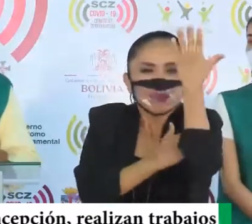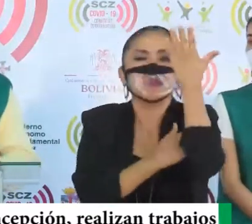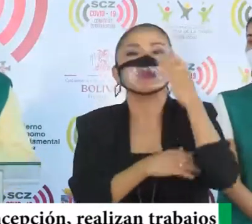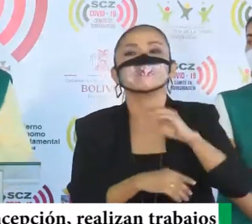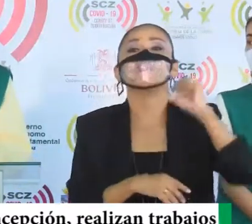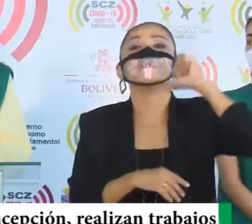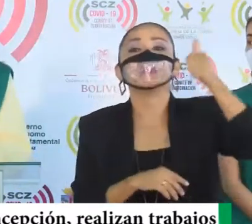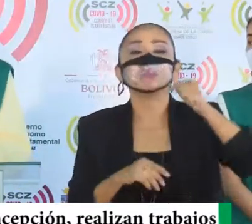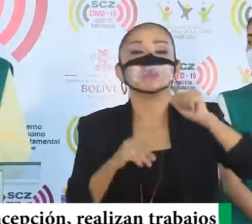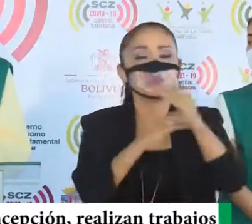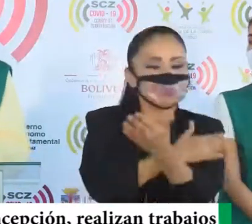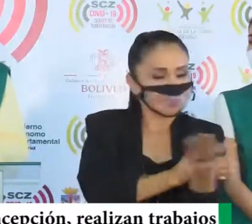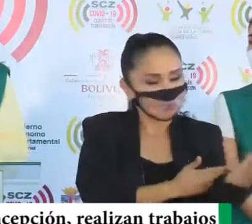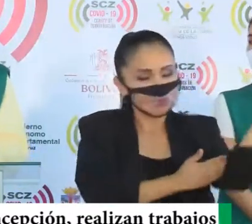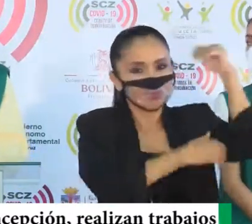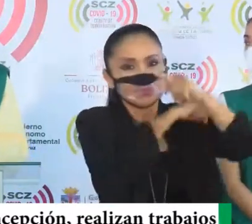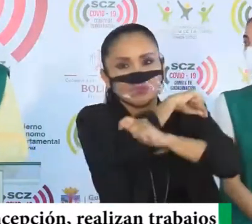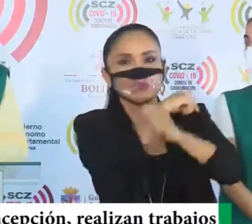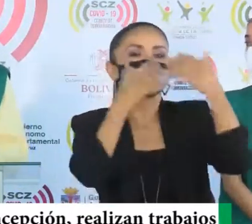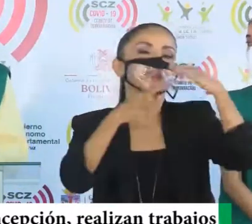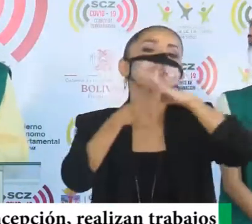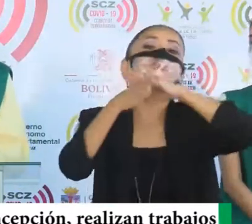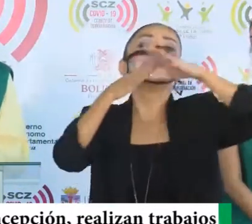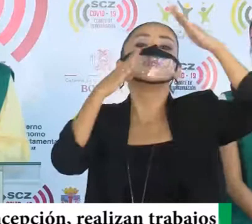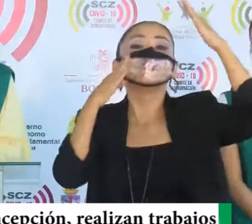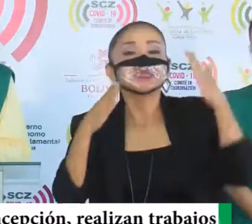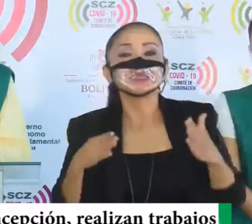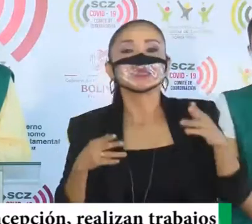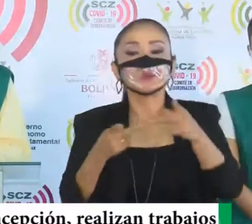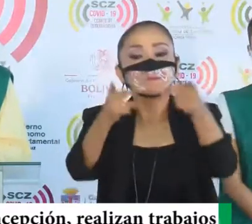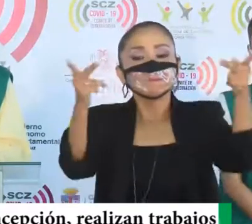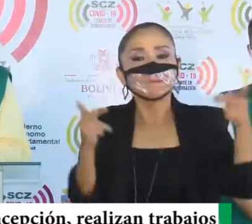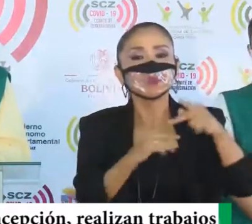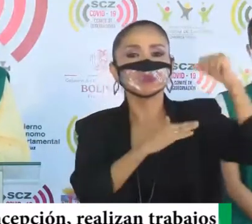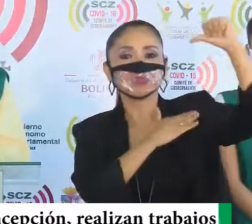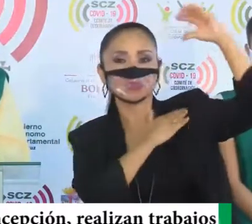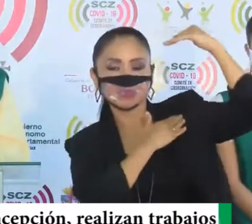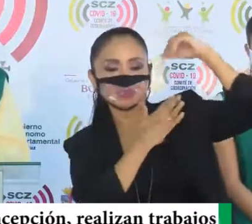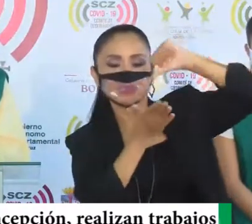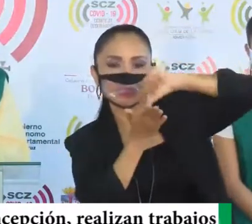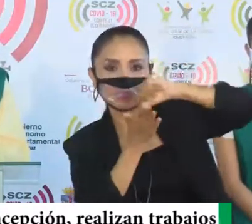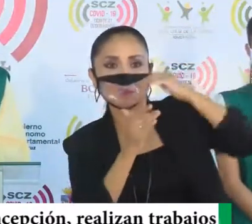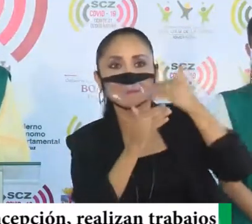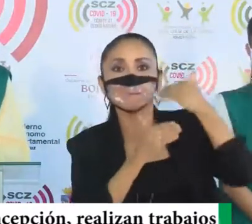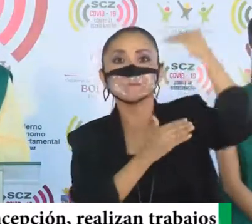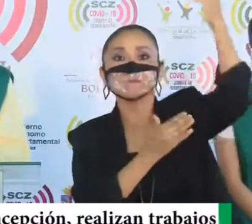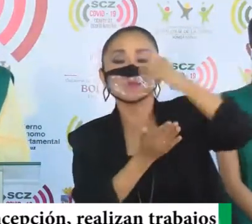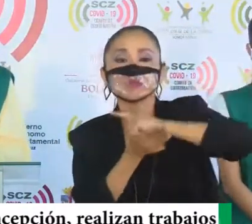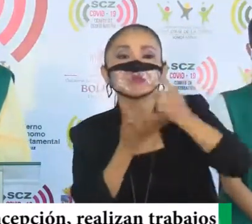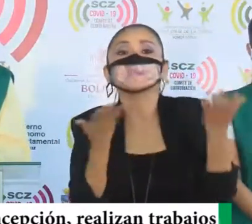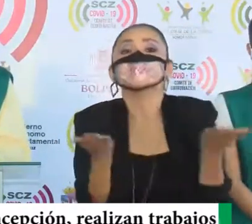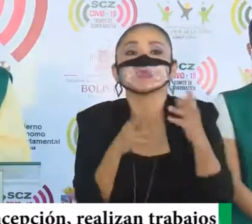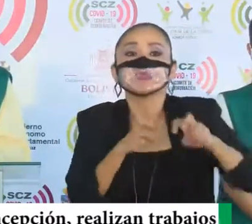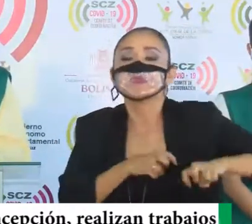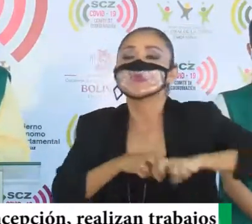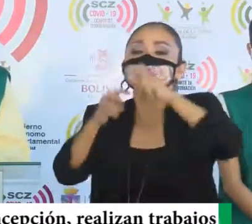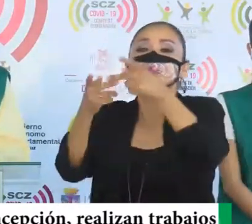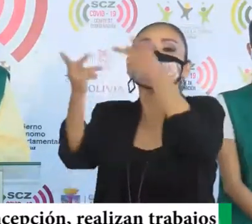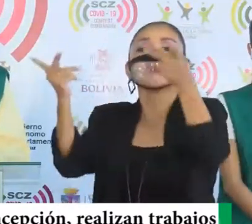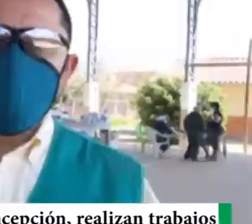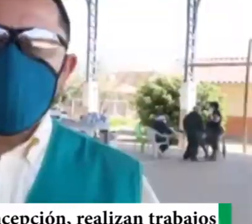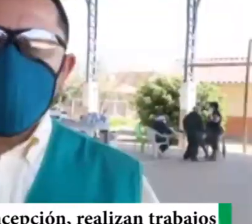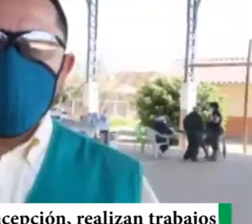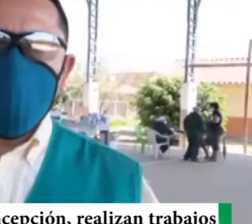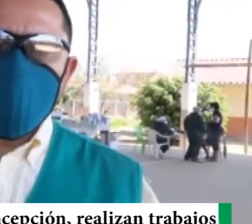Torno, todo el día, y con esto, estaríamos completando, la provincia de Andrés Ibáñez, para la próxima semana, estar trasladándonos, a la provincia